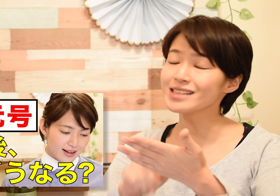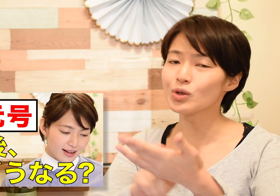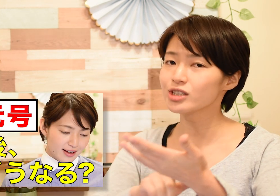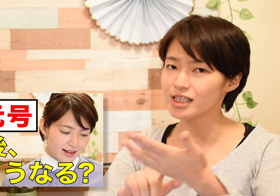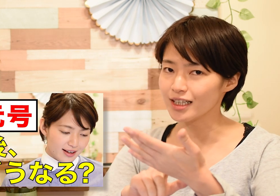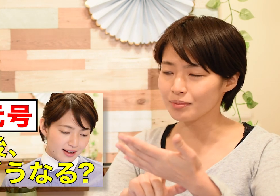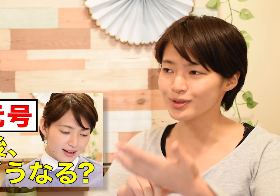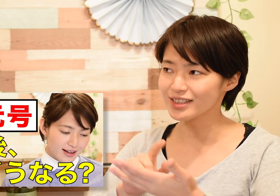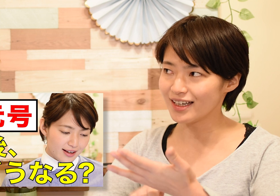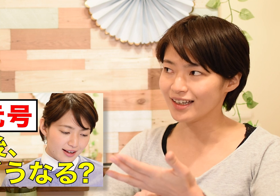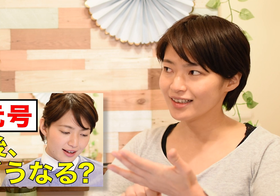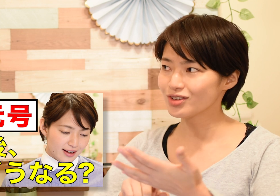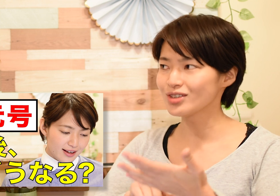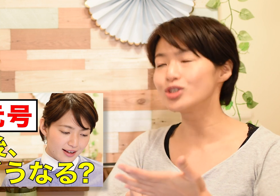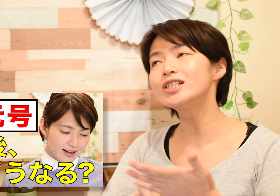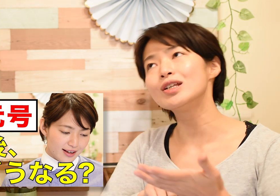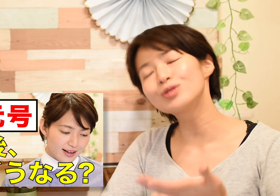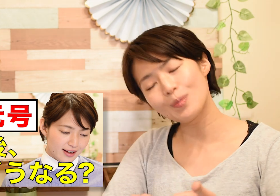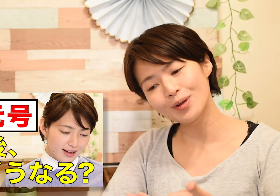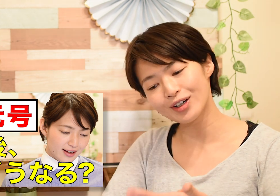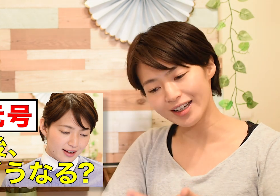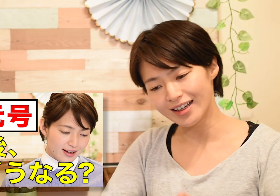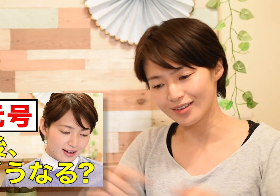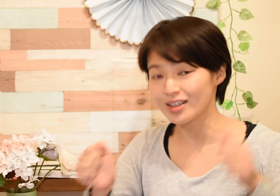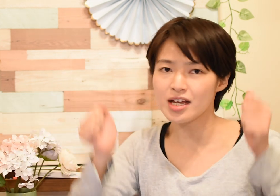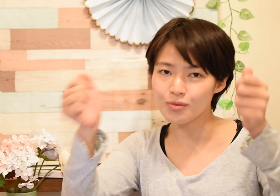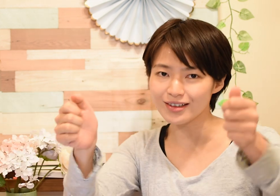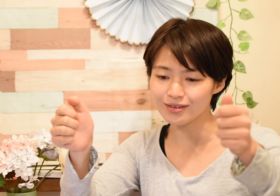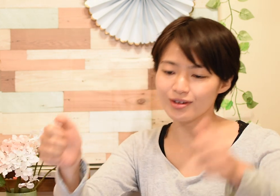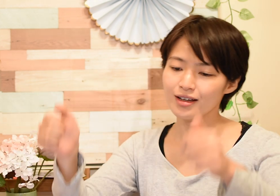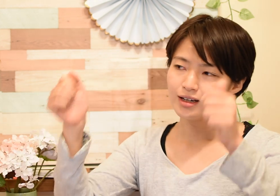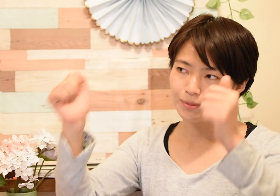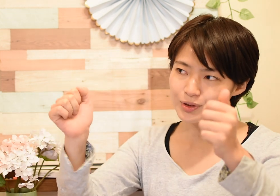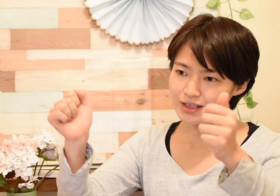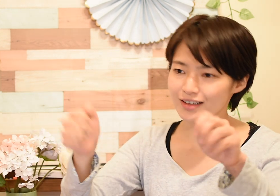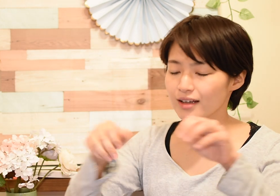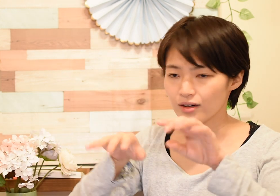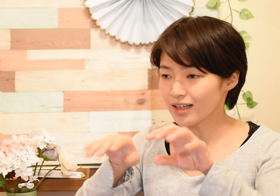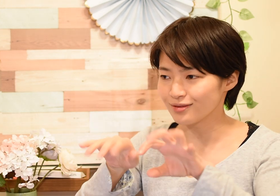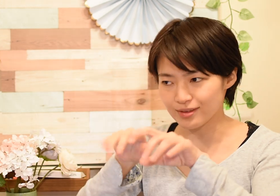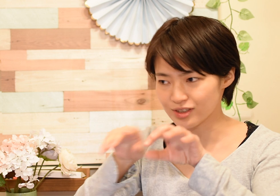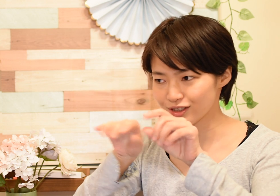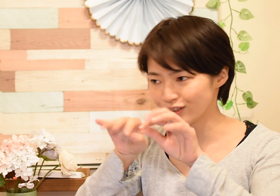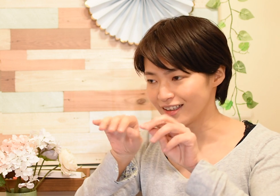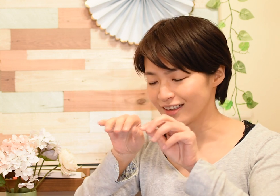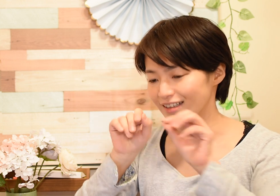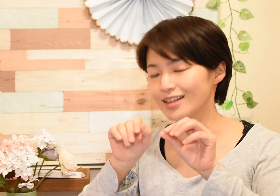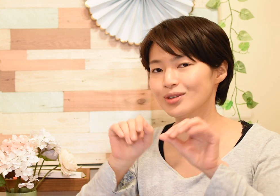6時にアップしてその後11時40分くらい令和って発表されてすぐタイト